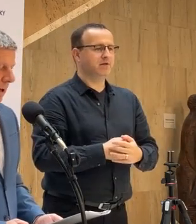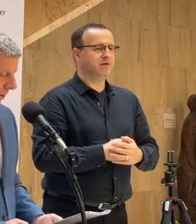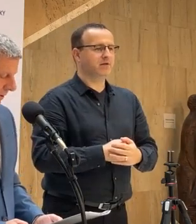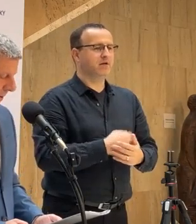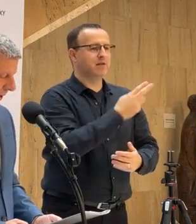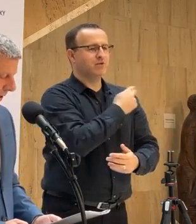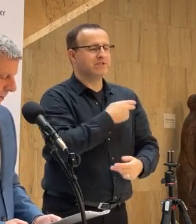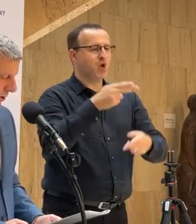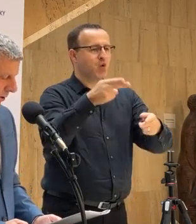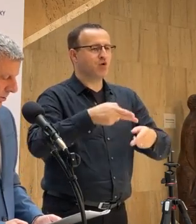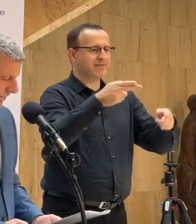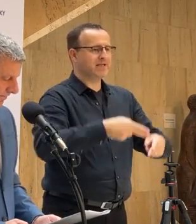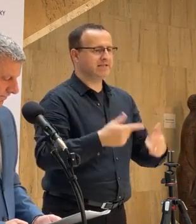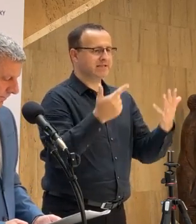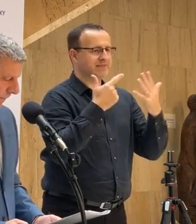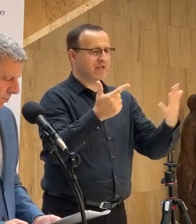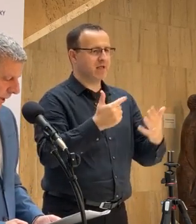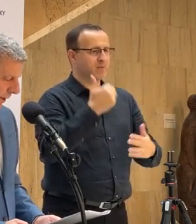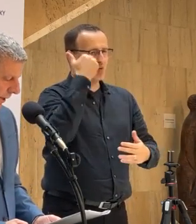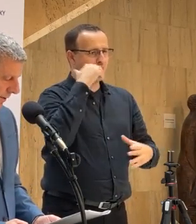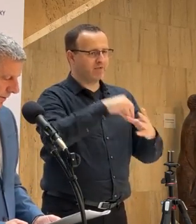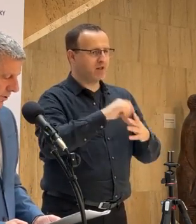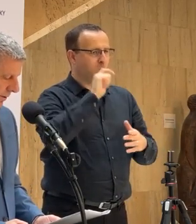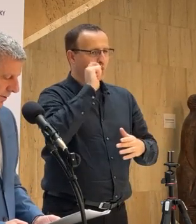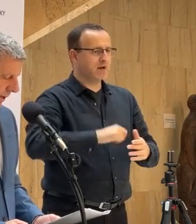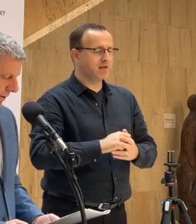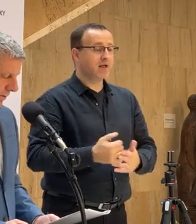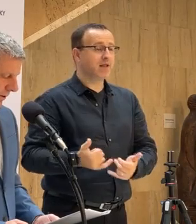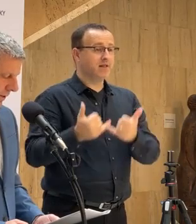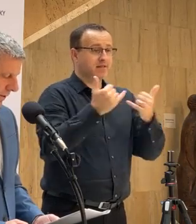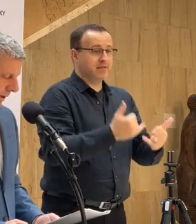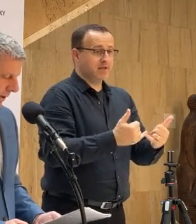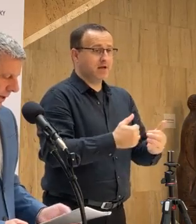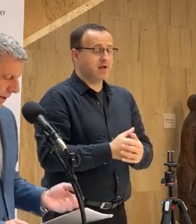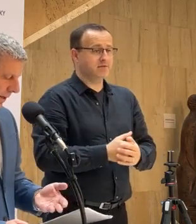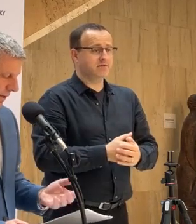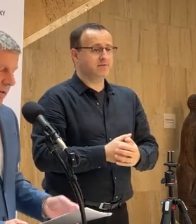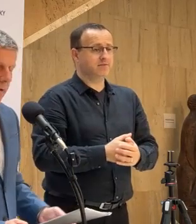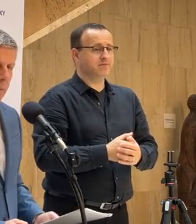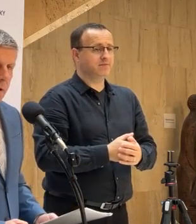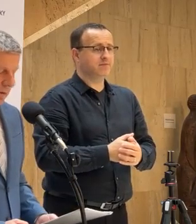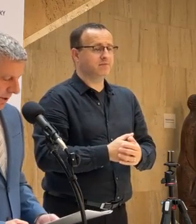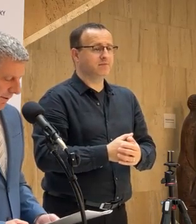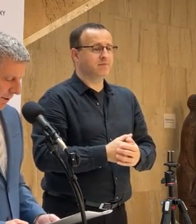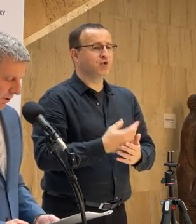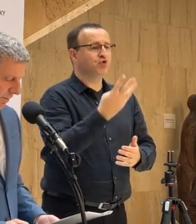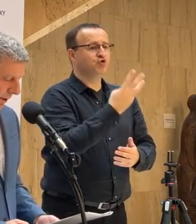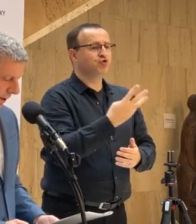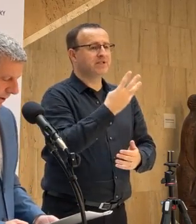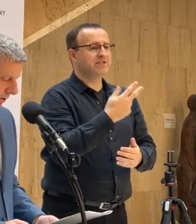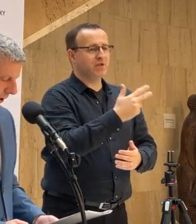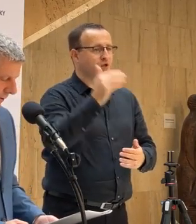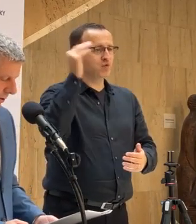Hospitalizovaných bolo 77 občanov Ukrajiny. V súčasnej chvíli teda z týchto občanov je 43